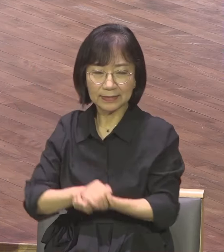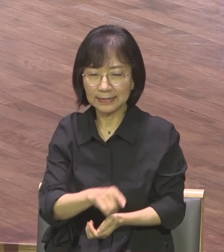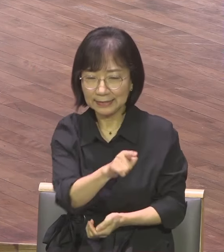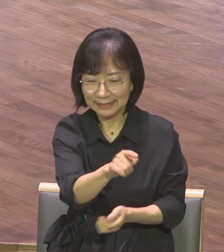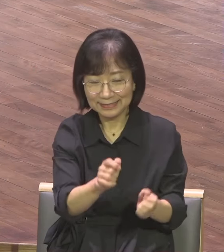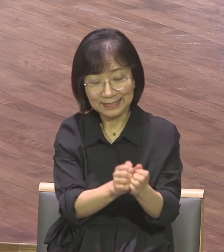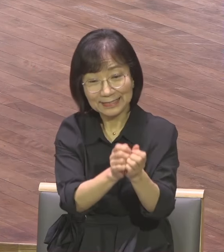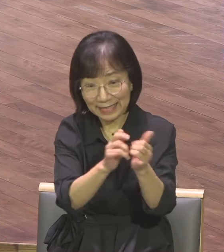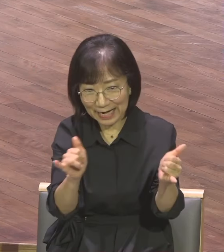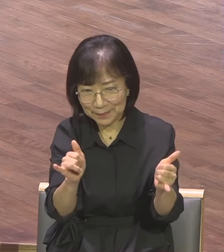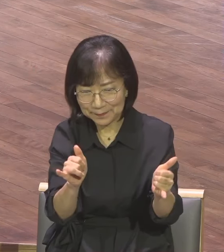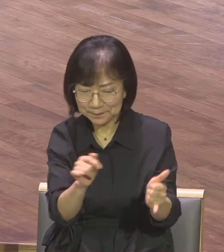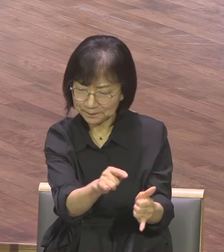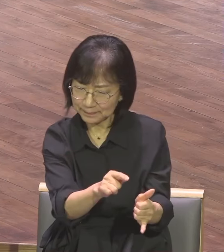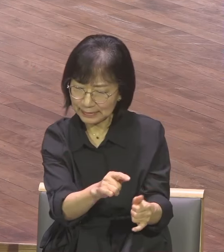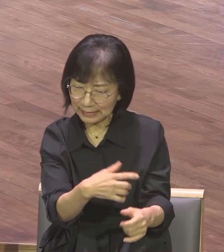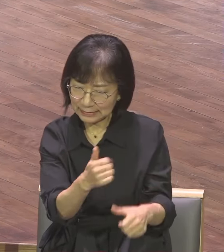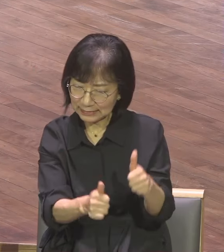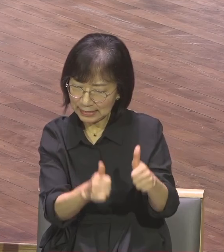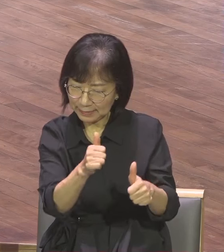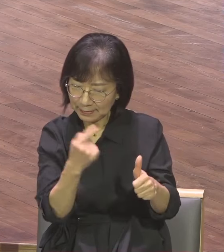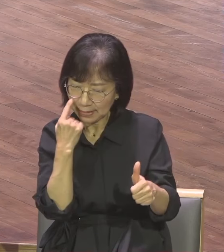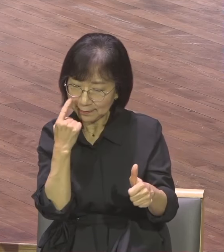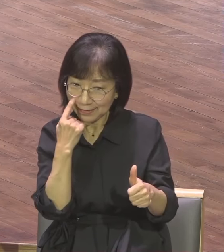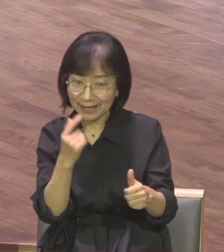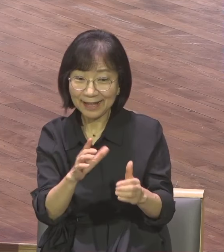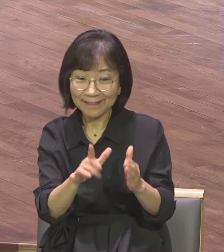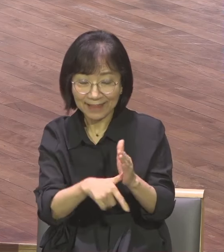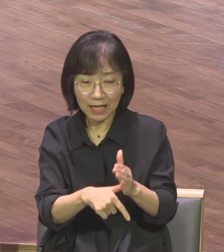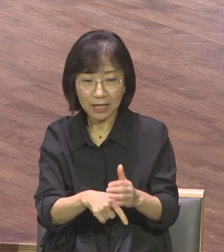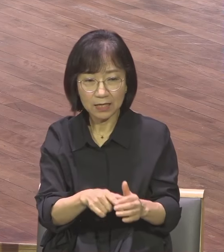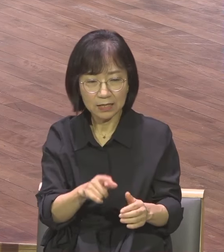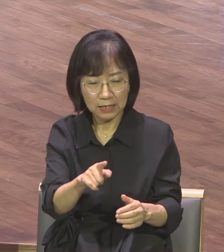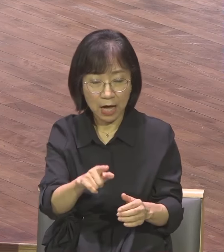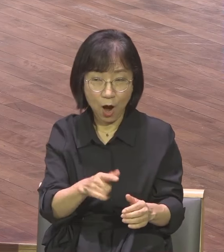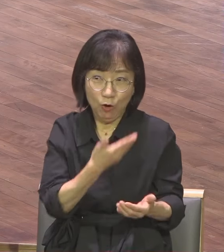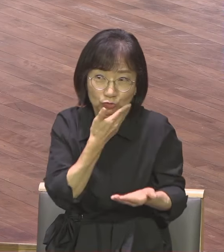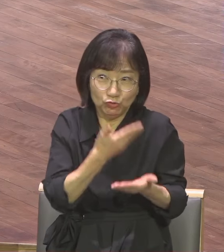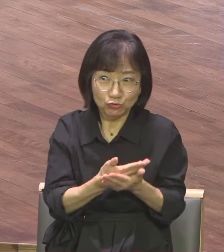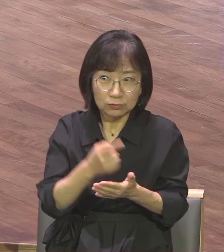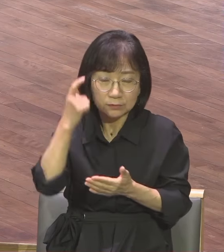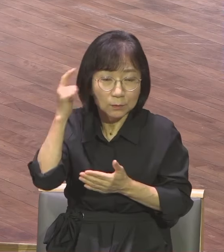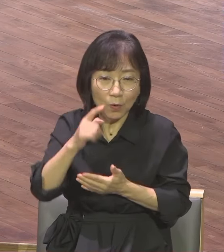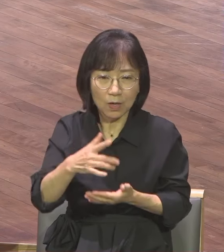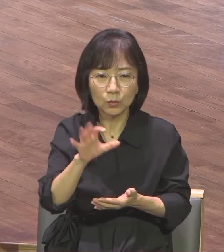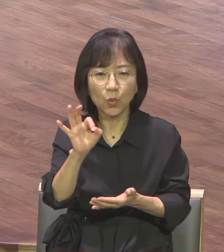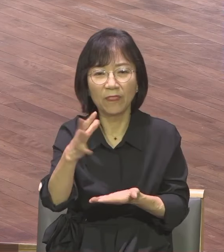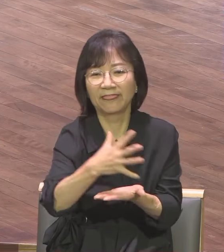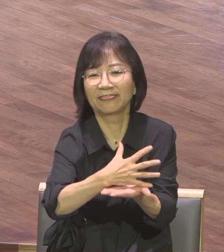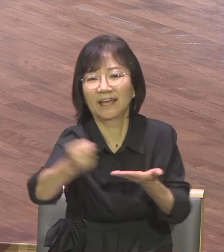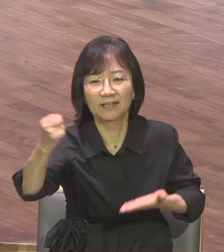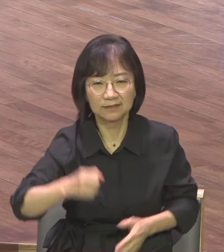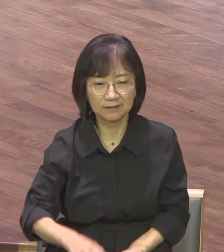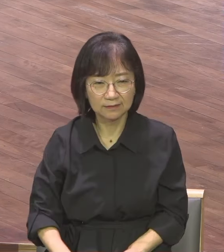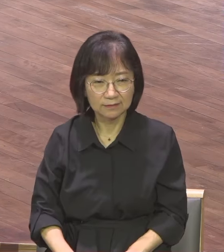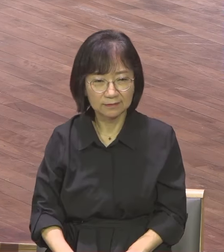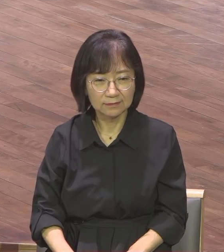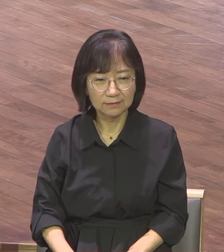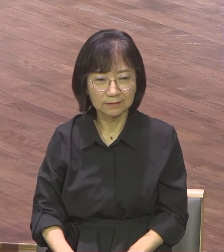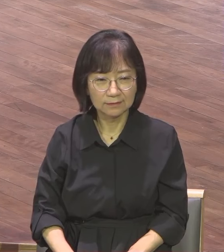소중한 물질을 빼앗습니다 정말 영혼의 유익을 서려면 건강도 빼앗고